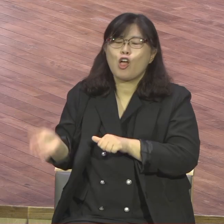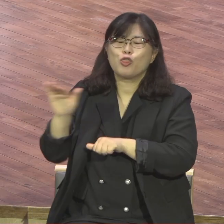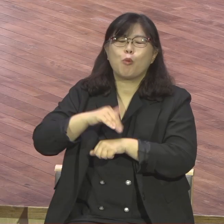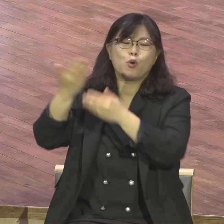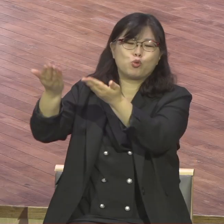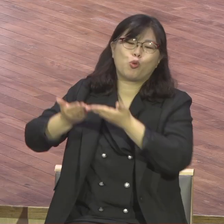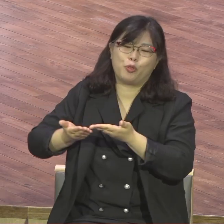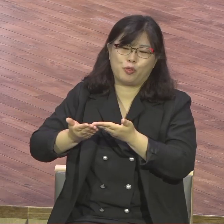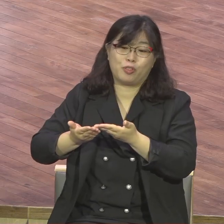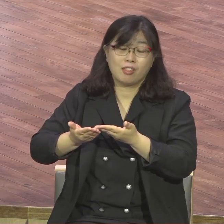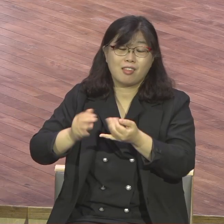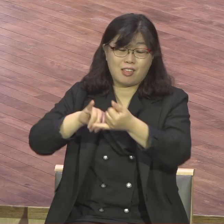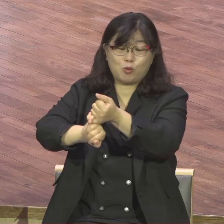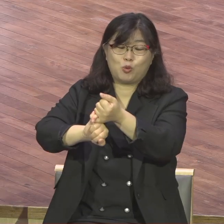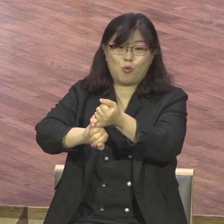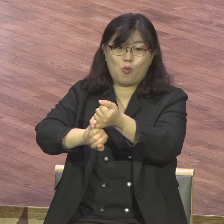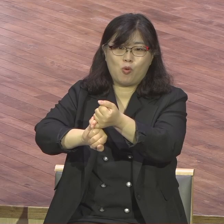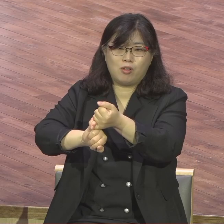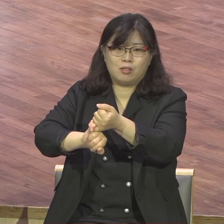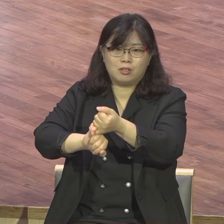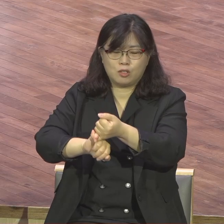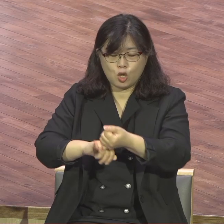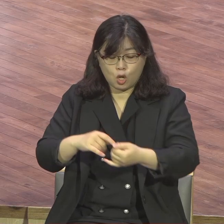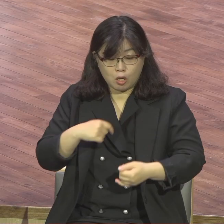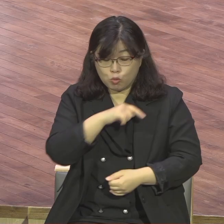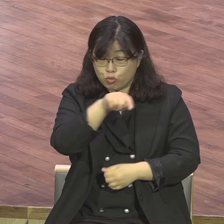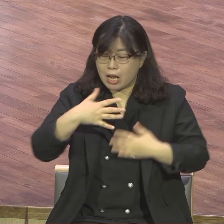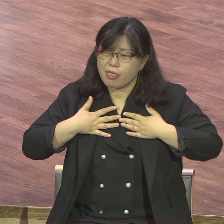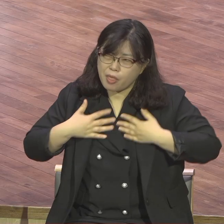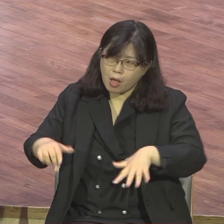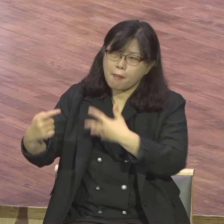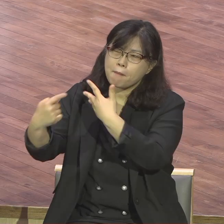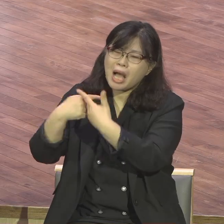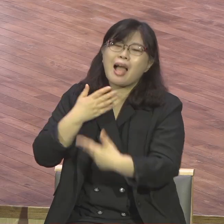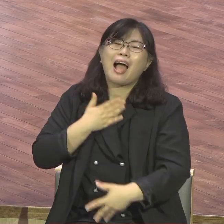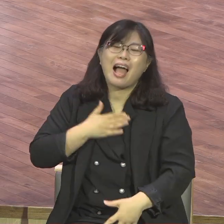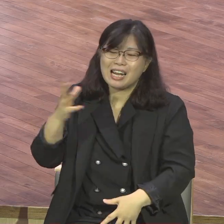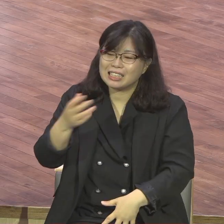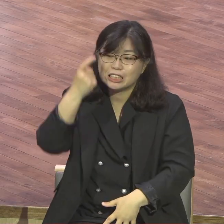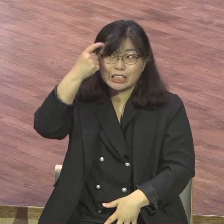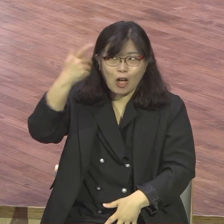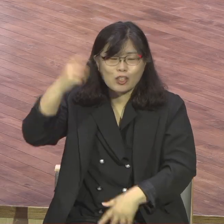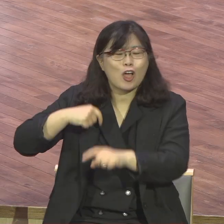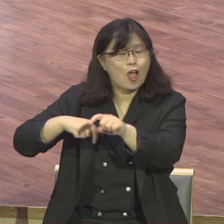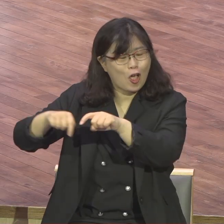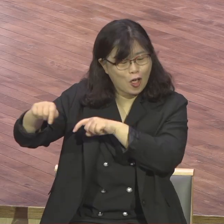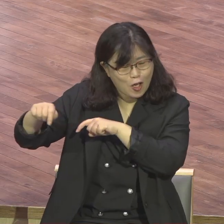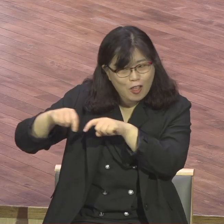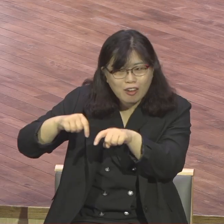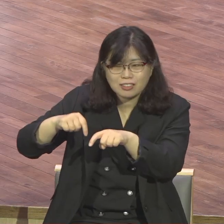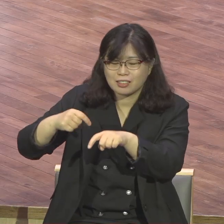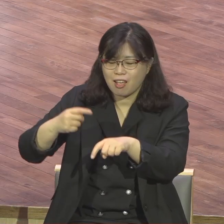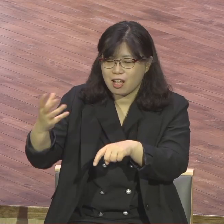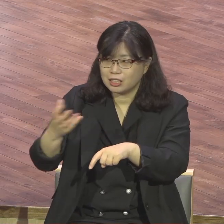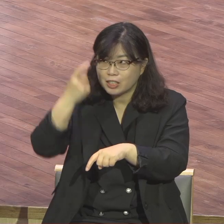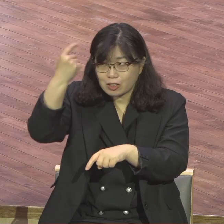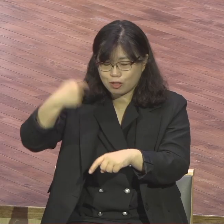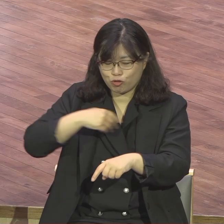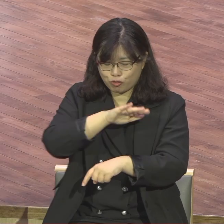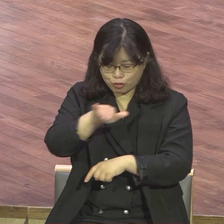로마서 8장에서는 우리 연약함을 도우시는 성령의 역사 성령께서 우리 연약함을 도와주고 계시고 그리스도 안에